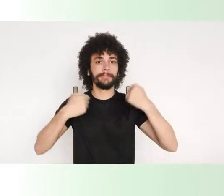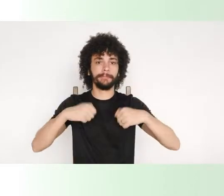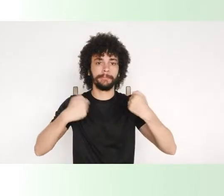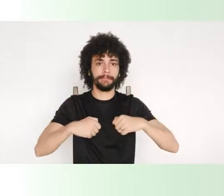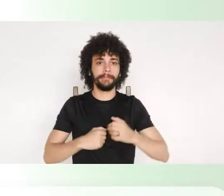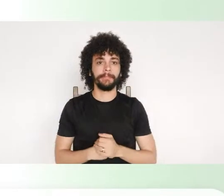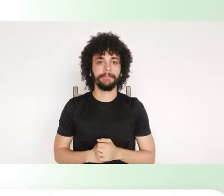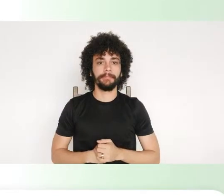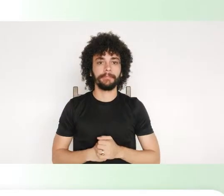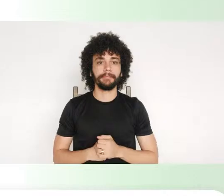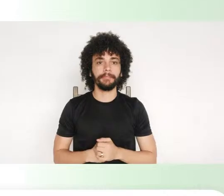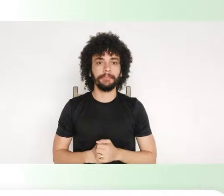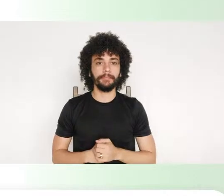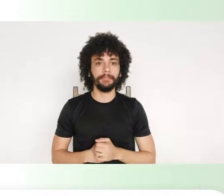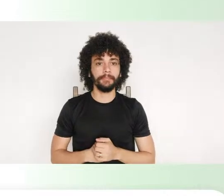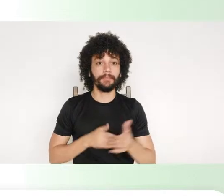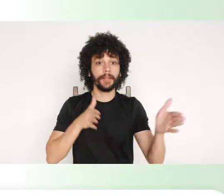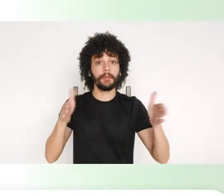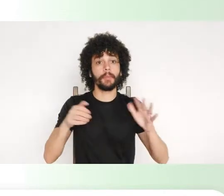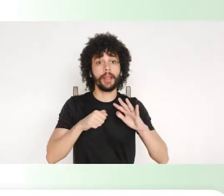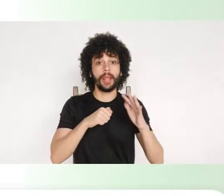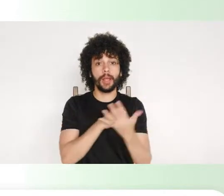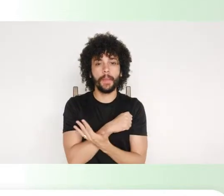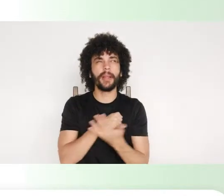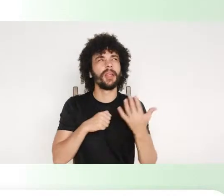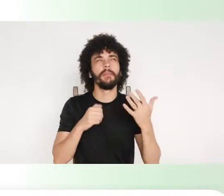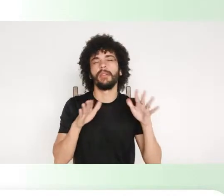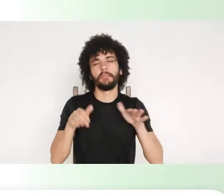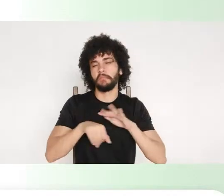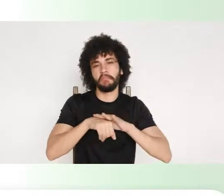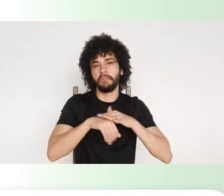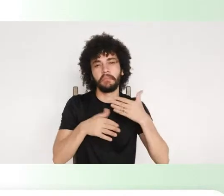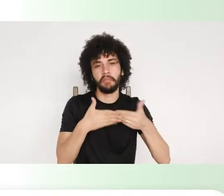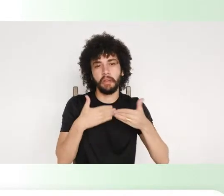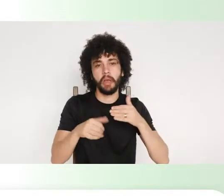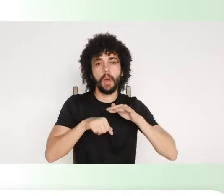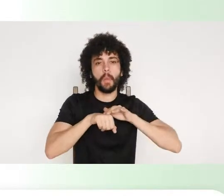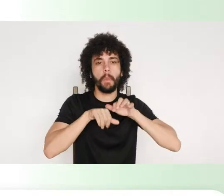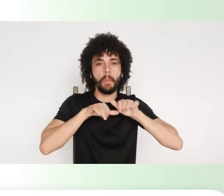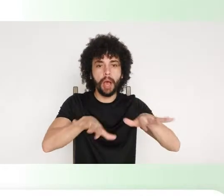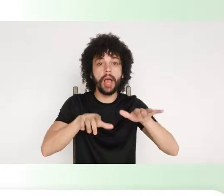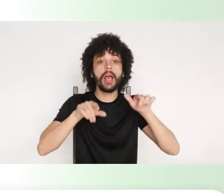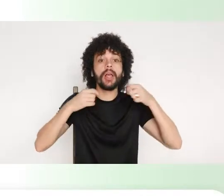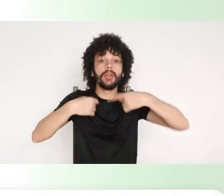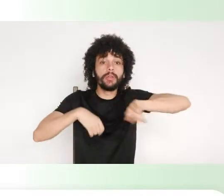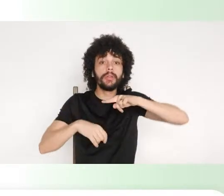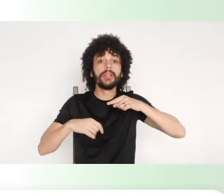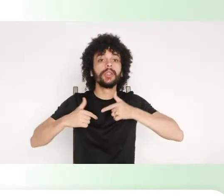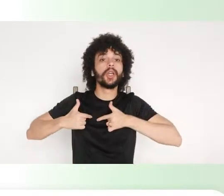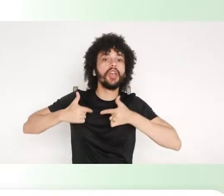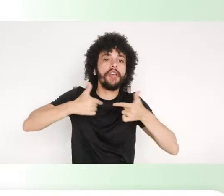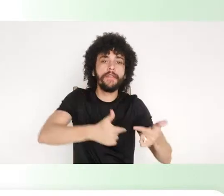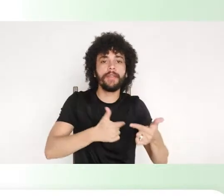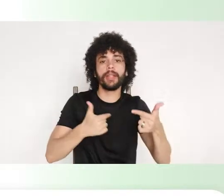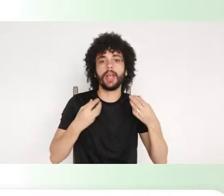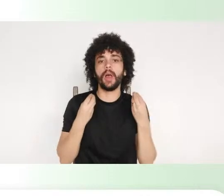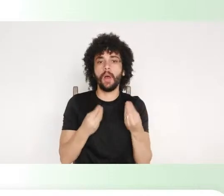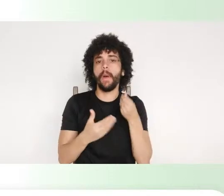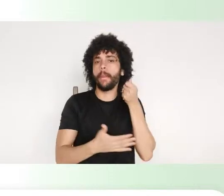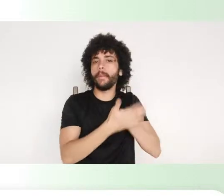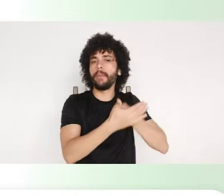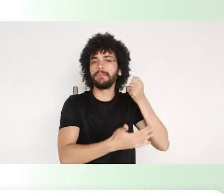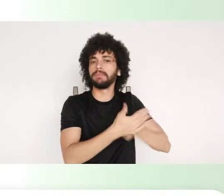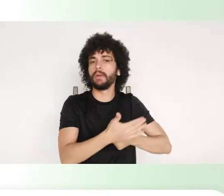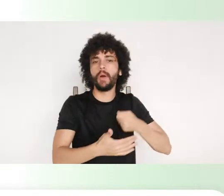Viver num tempo pandêmico é pensar de como nós estamos enfrentando todas essas questões,